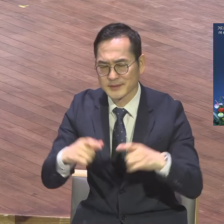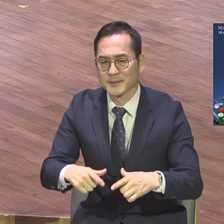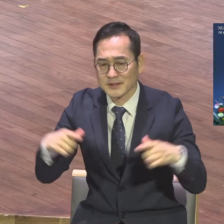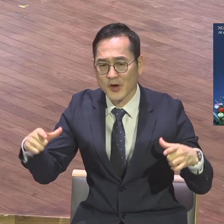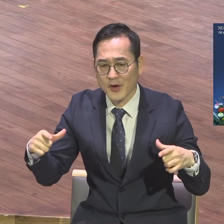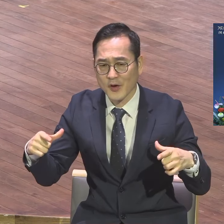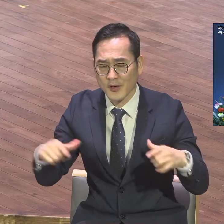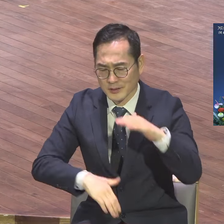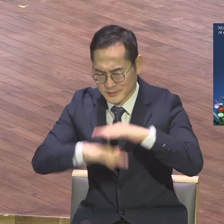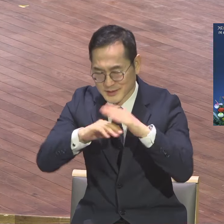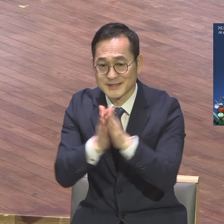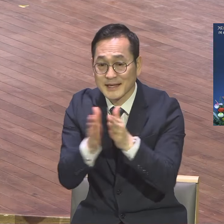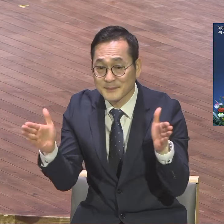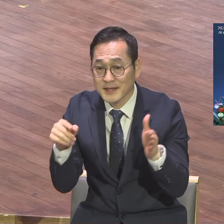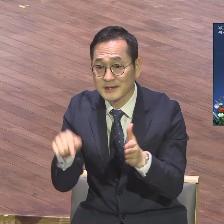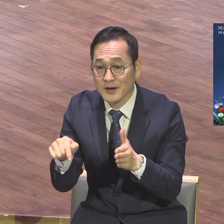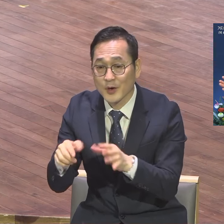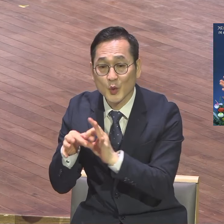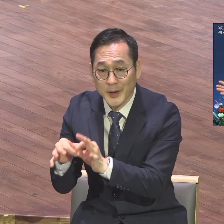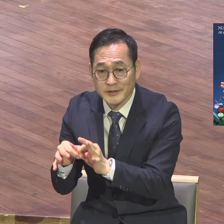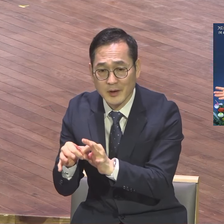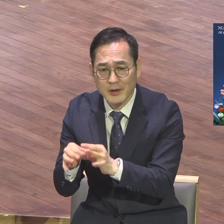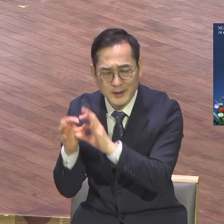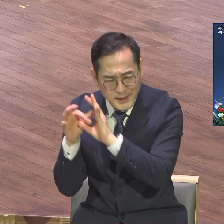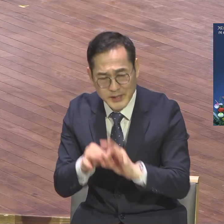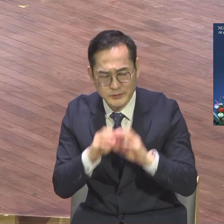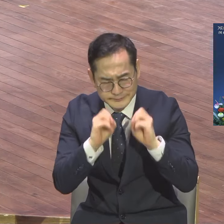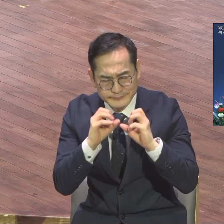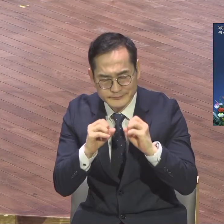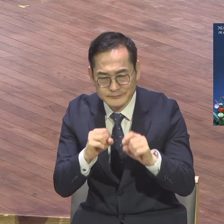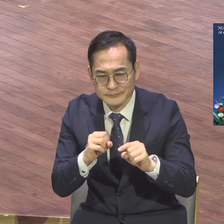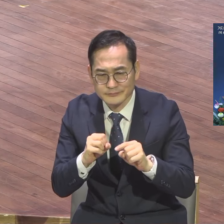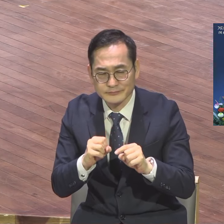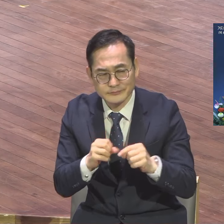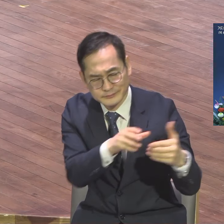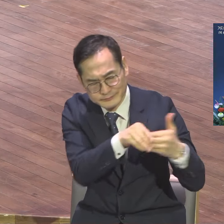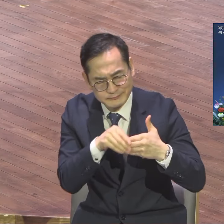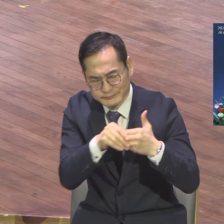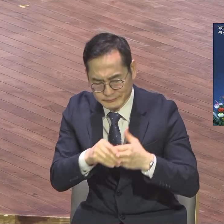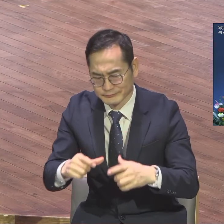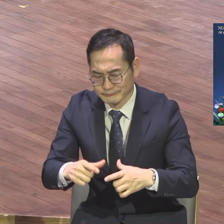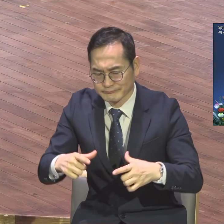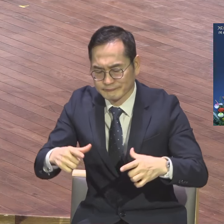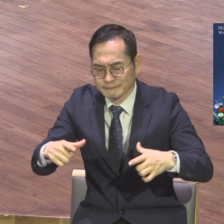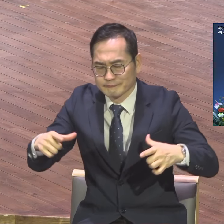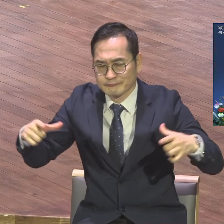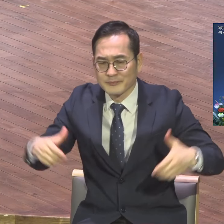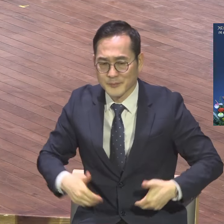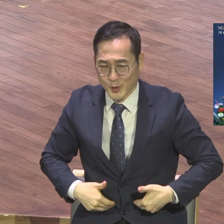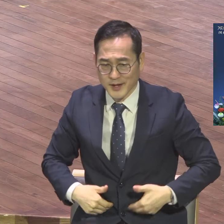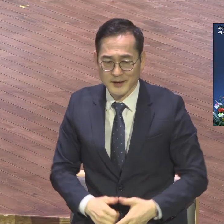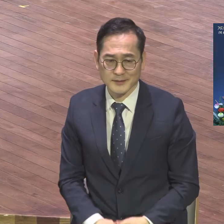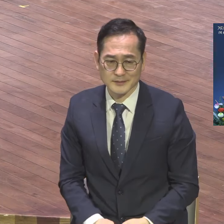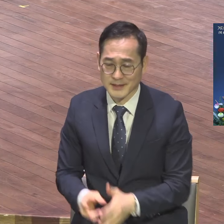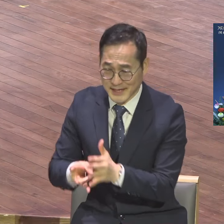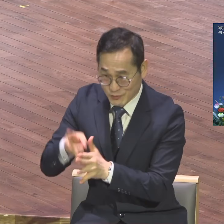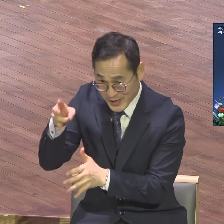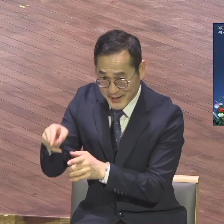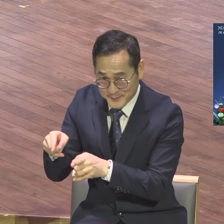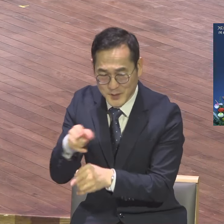교회 장막틀을 계속 넓혀가야 됩니다. 이게 성의 역사예요. 대로살렘에서 안디옥으로 아시아로 이제